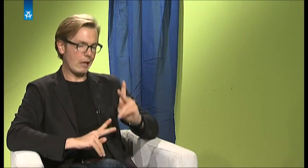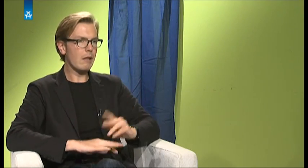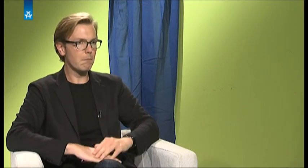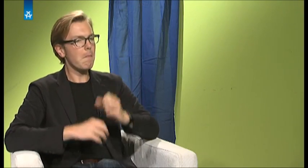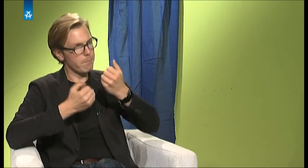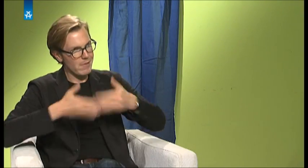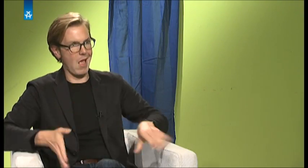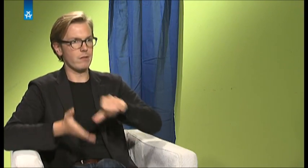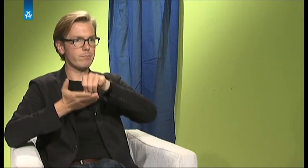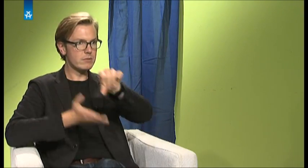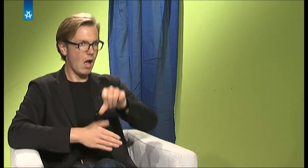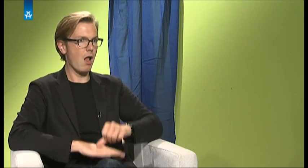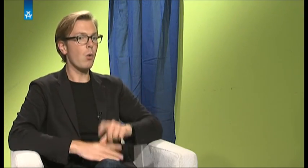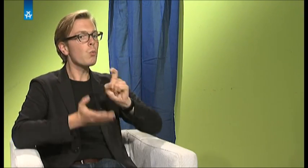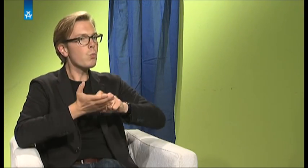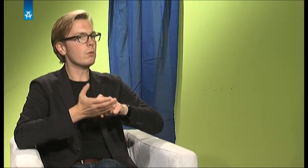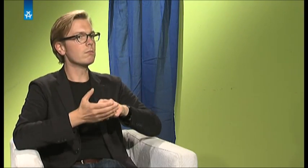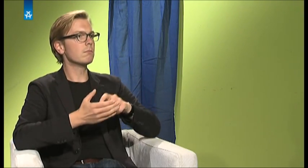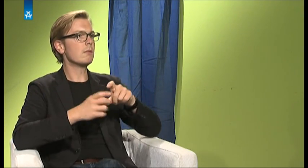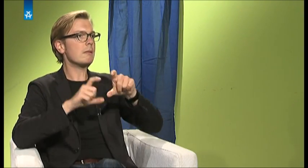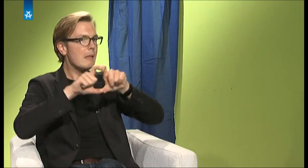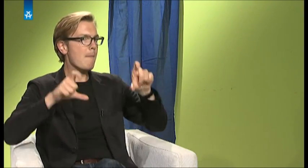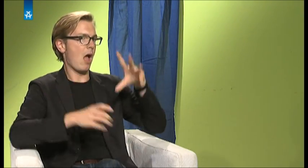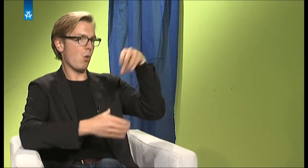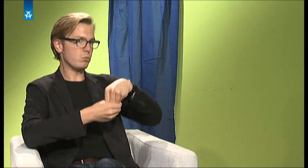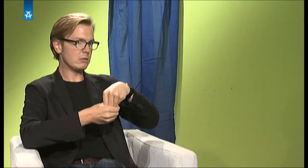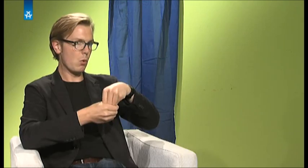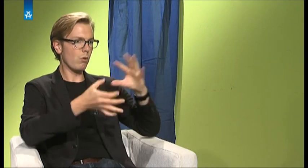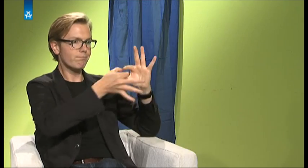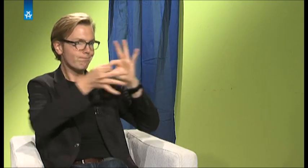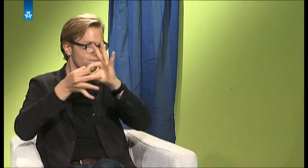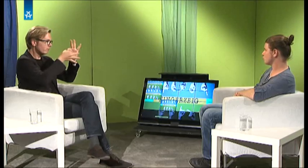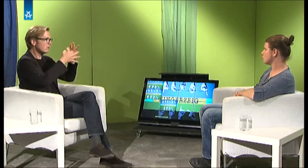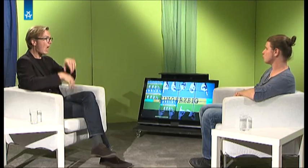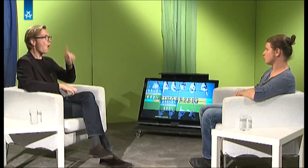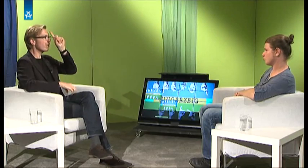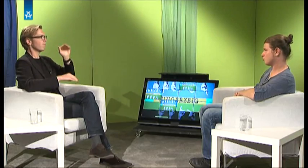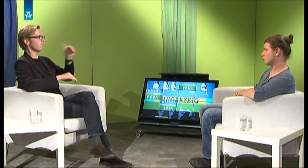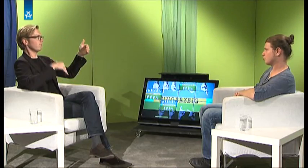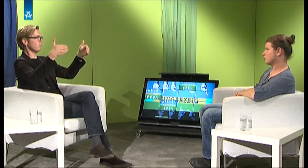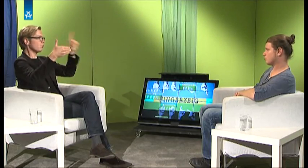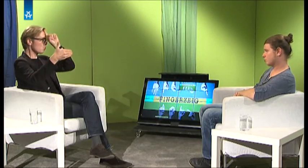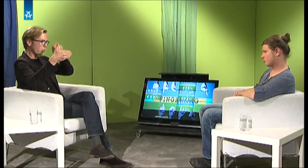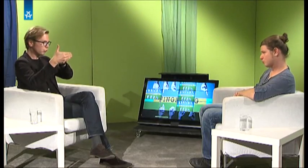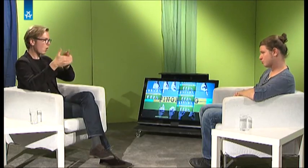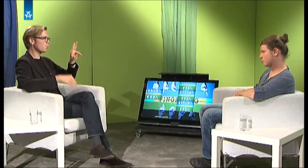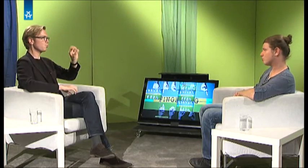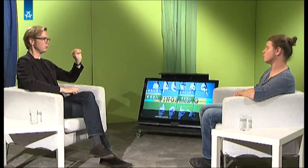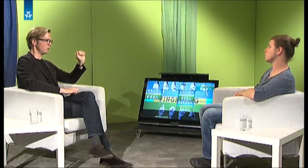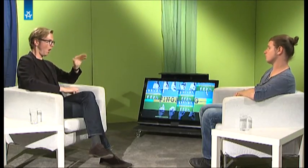okay gegeben, haben mir meinen Aufenthalt da finanziert, besonders im Zusammenhang des Themas Inklusion. Und zwar auch als